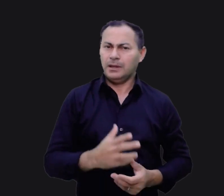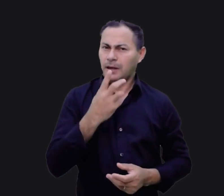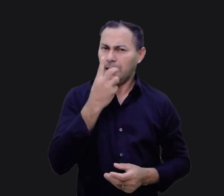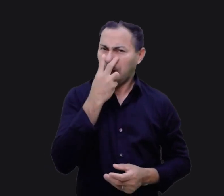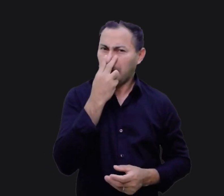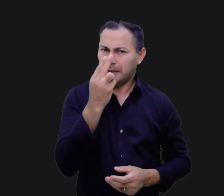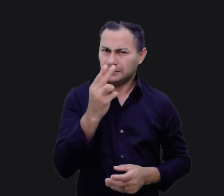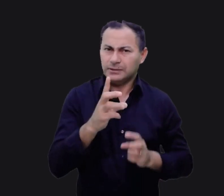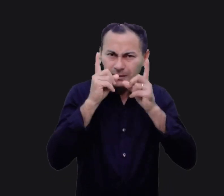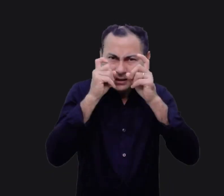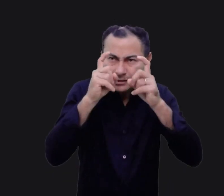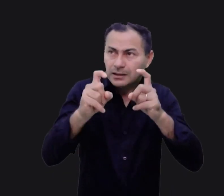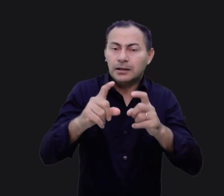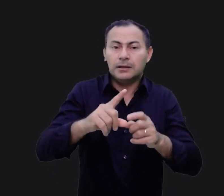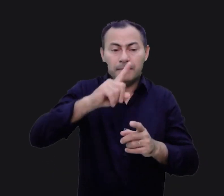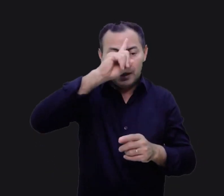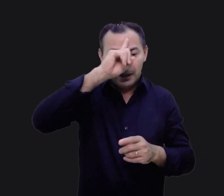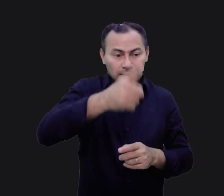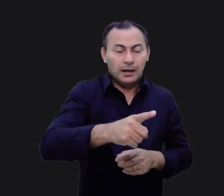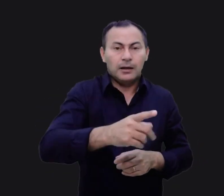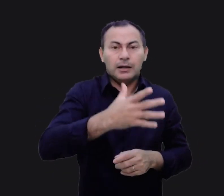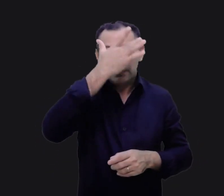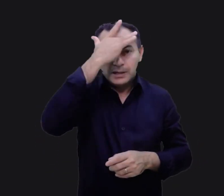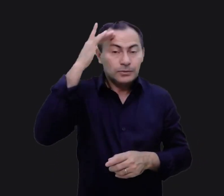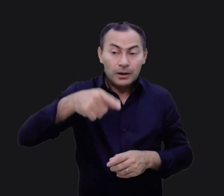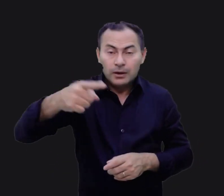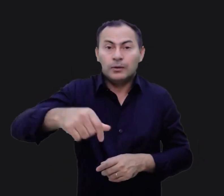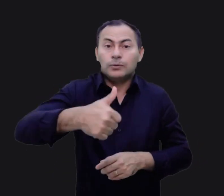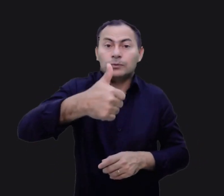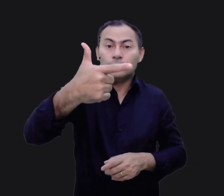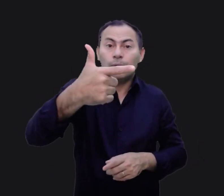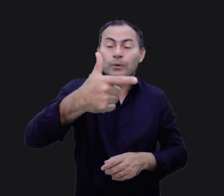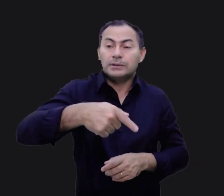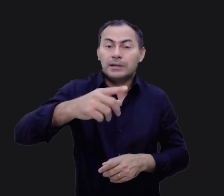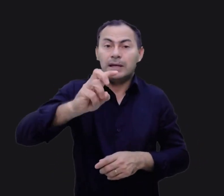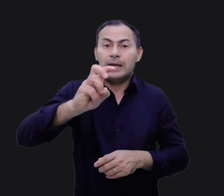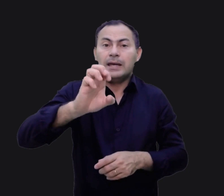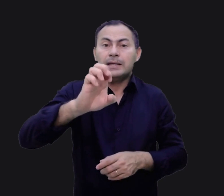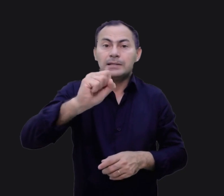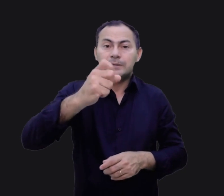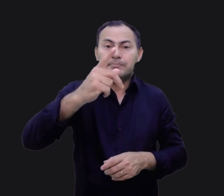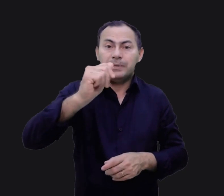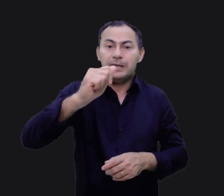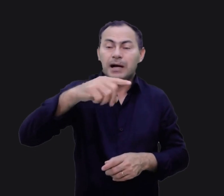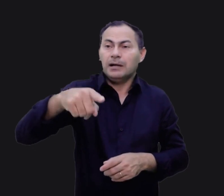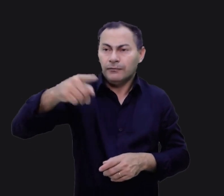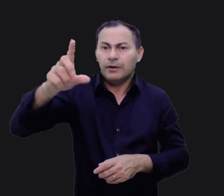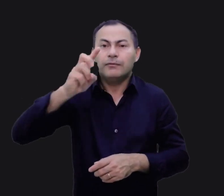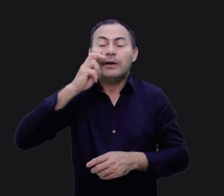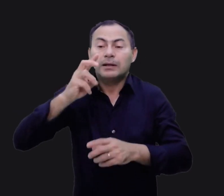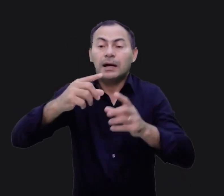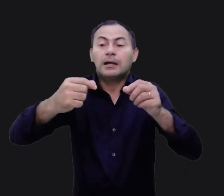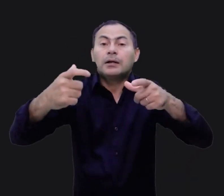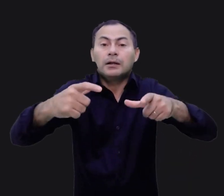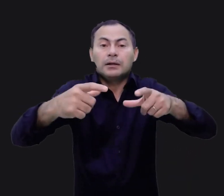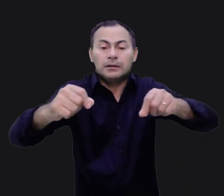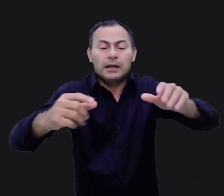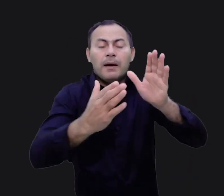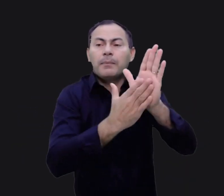Acho interessante ver quando eles mandaram os espias. Os doze voltaram, mas apenas dois tiveram fé. Dez não